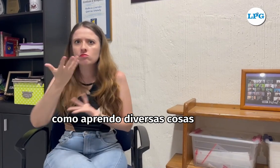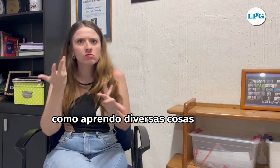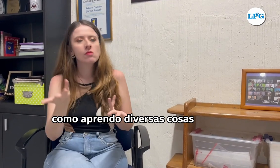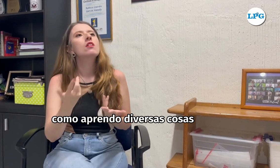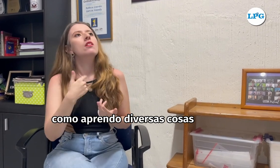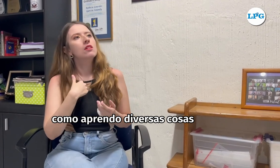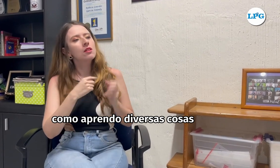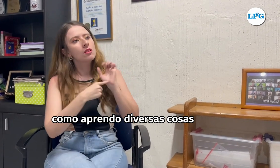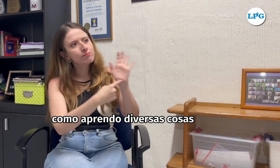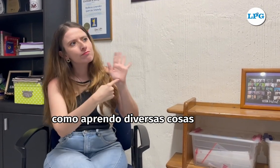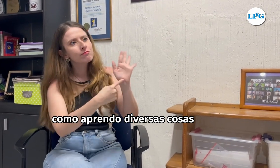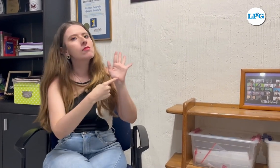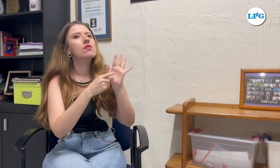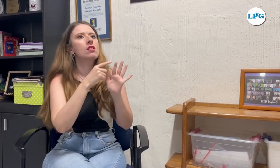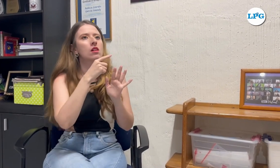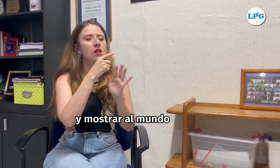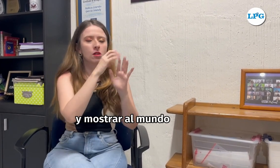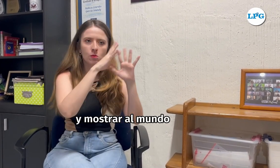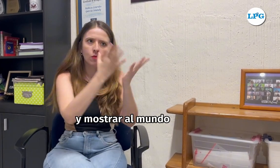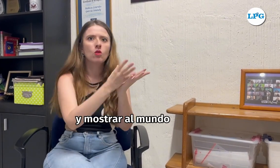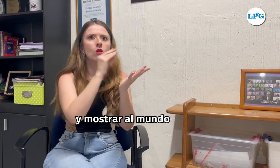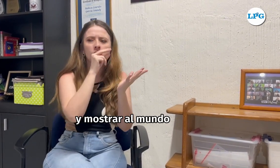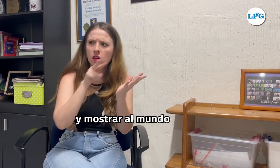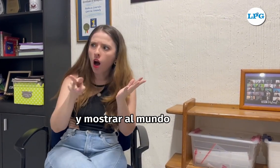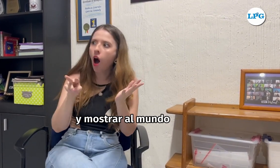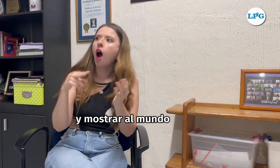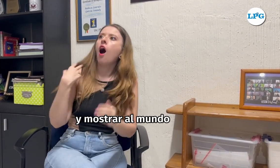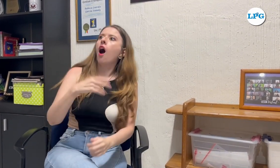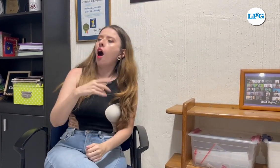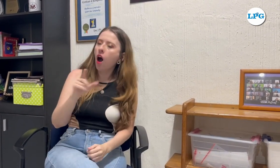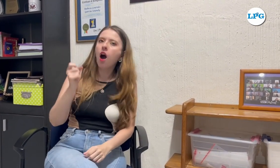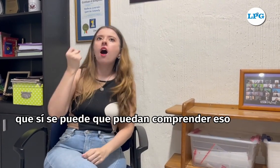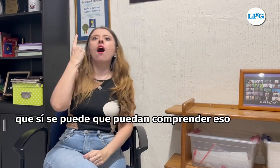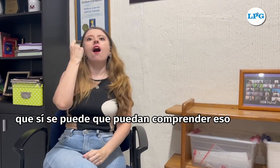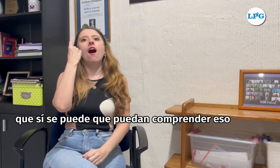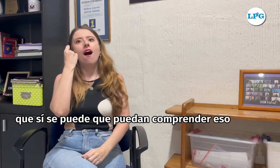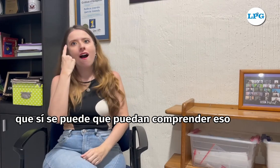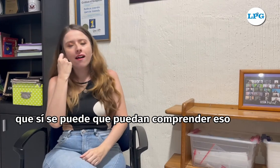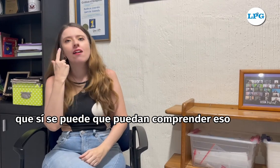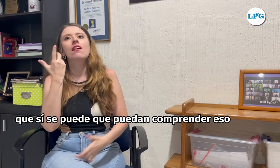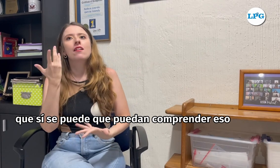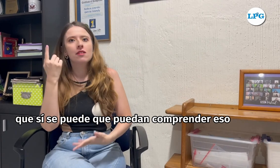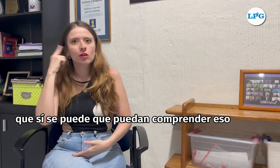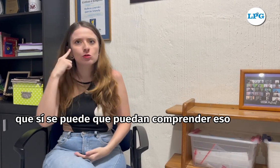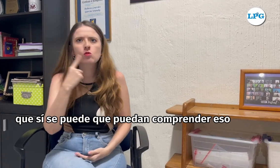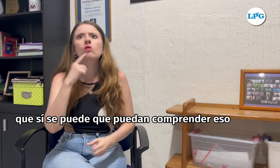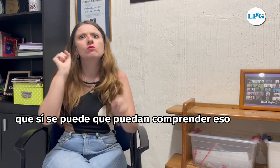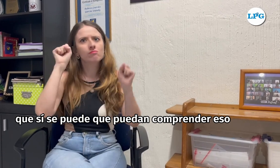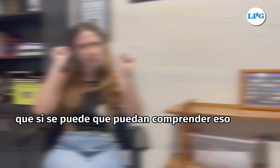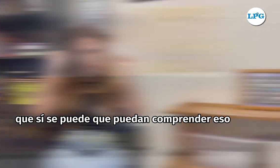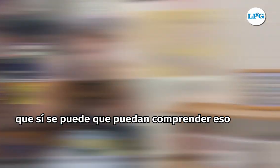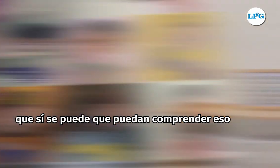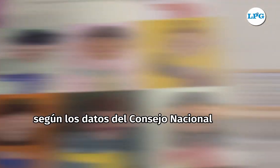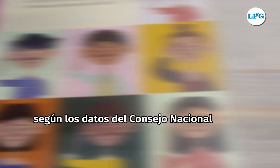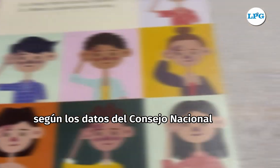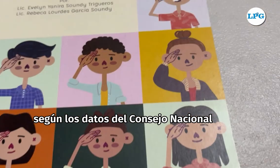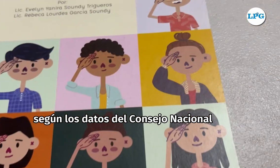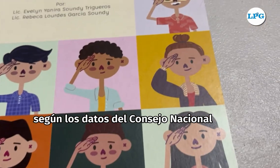diversas cosas. Y mostrar al mundo que sí se puede, que puedan comprender eso. Según los